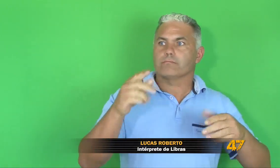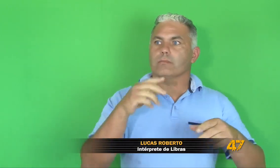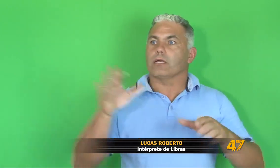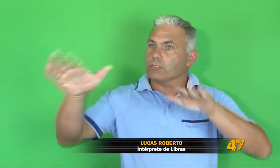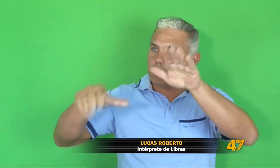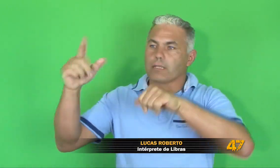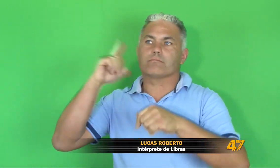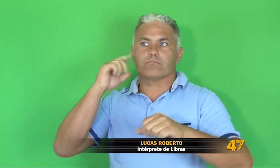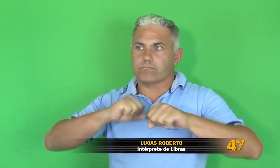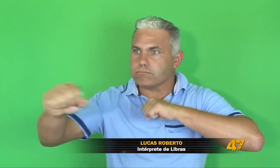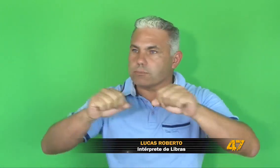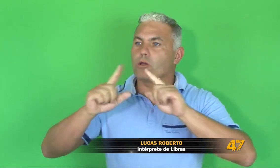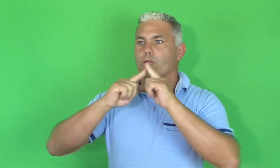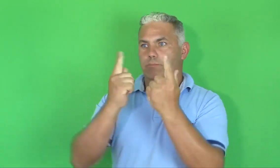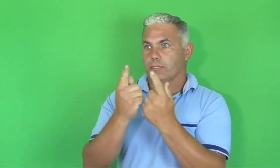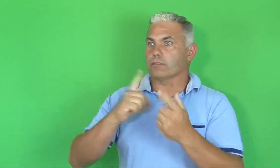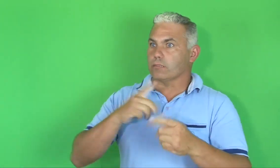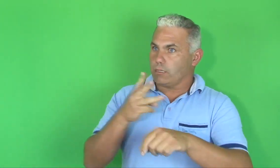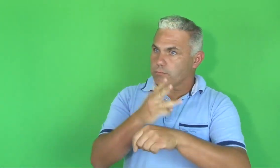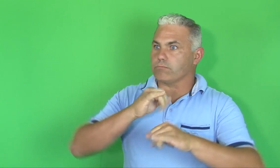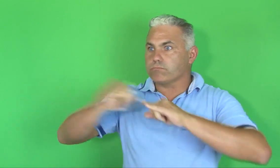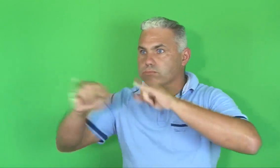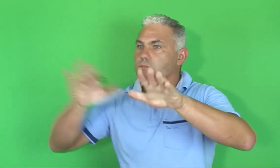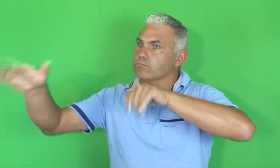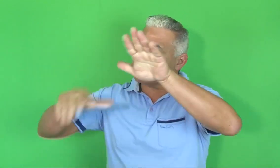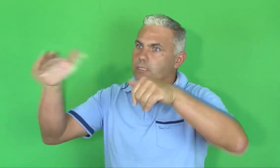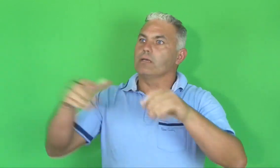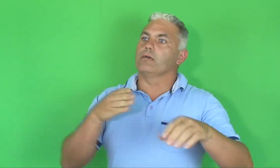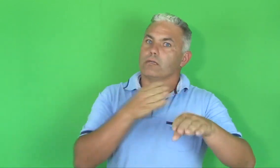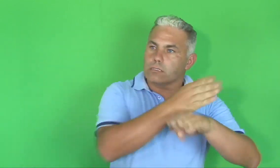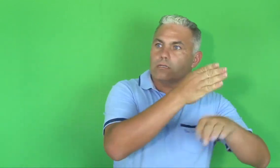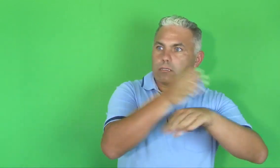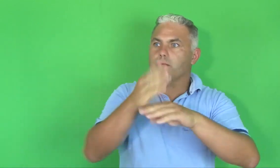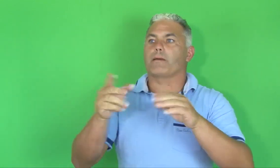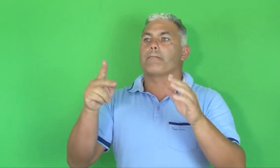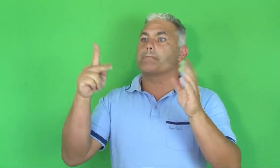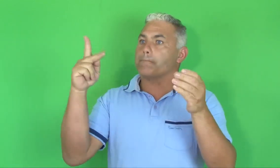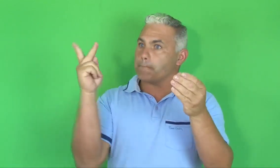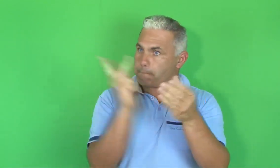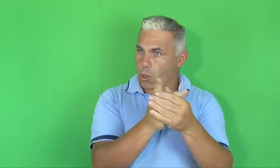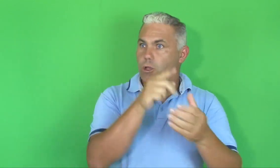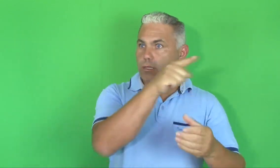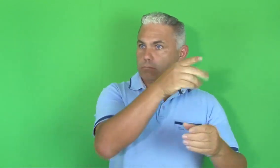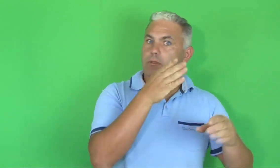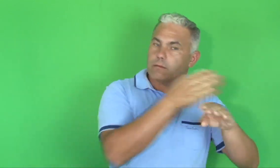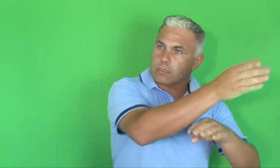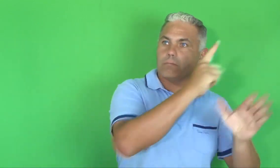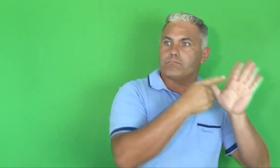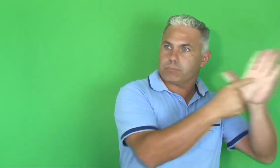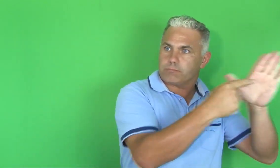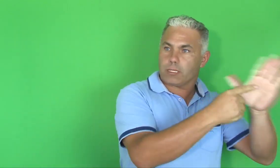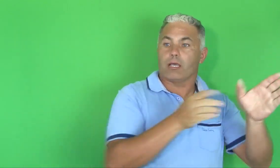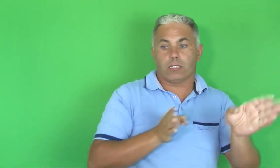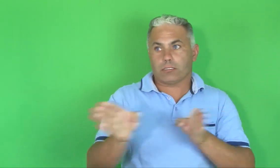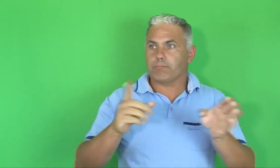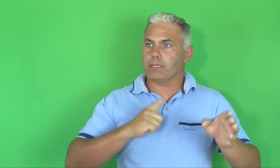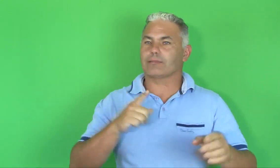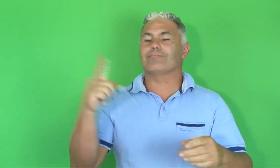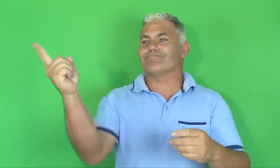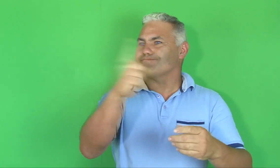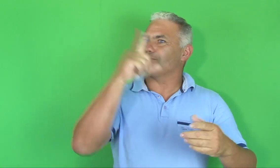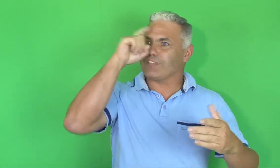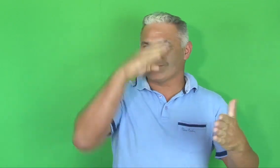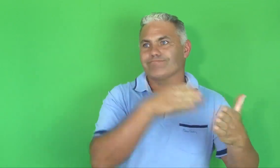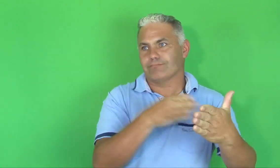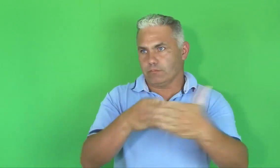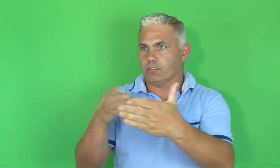passeavam. E a gente tem o direito de passear, de participar das atividades da cidade. Então, eu iniciei um trabalho junto com a comunidade surda,